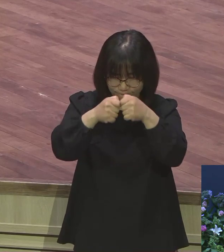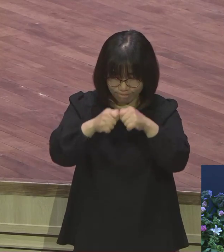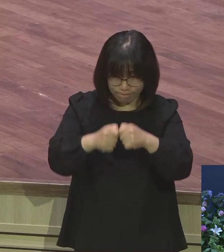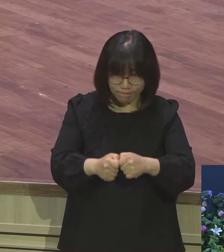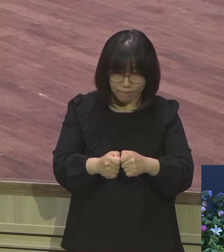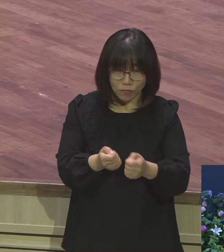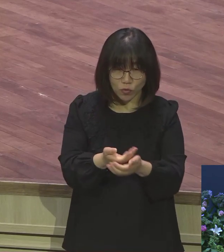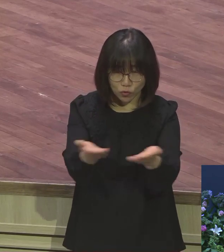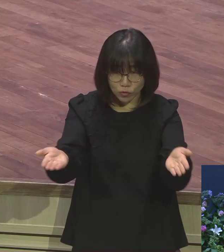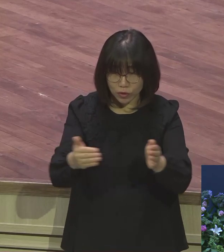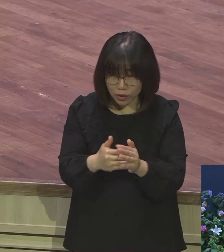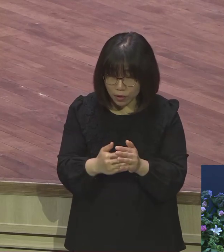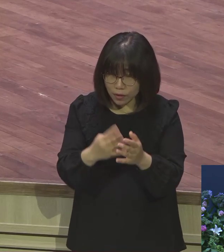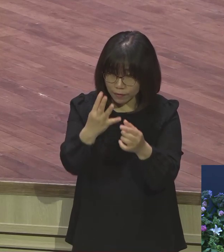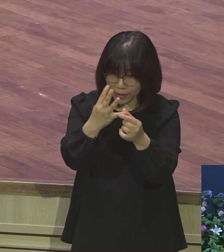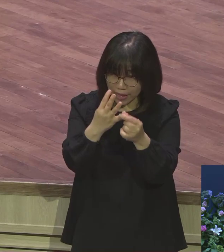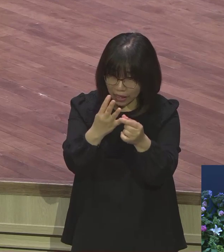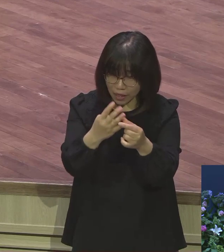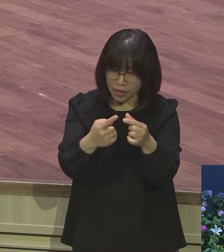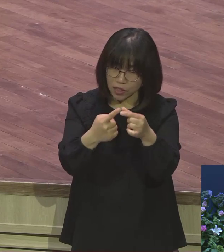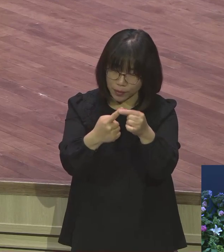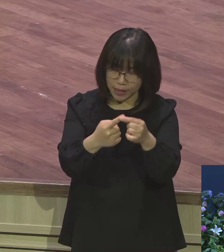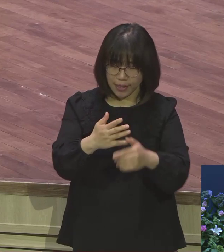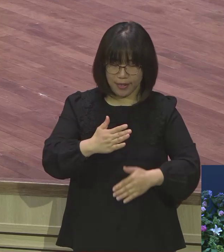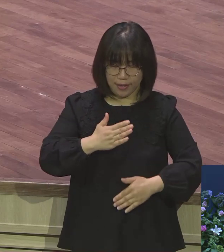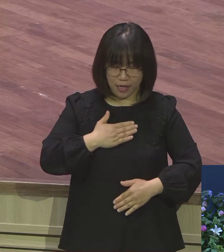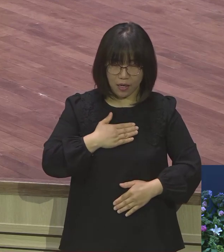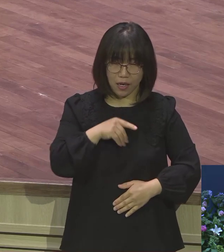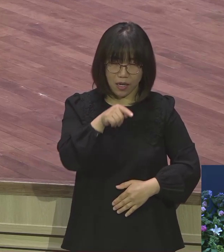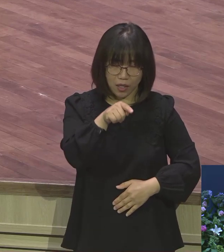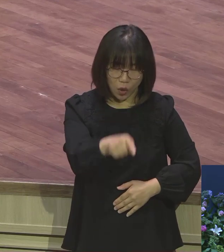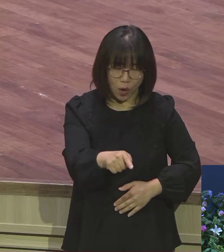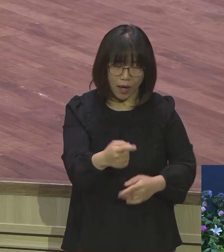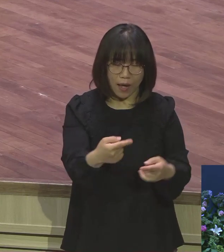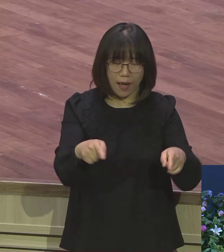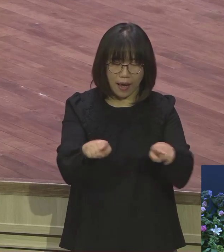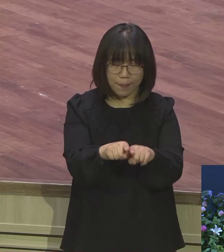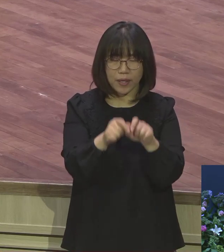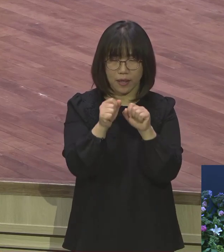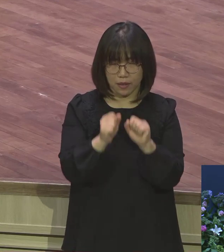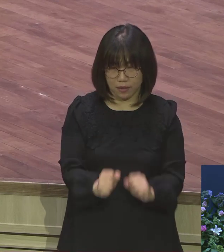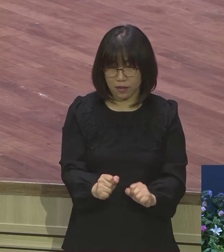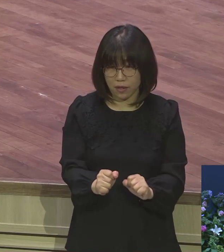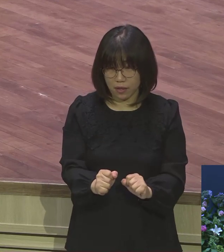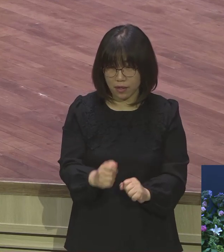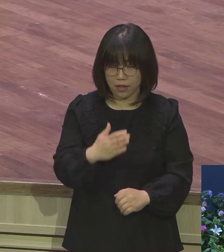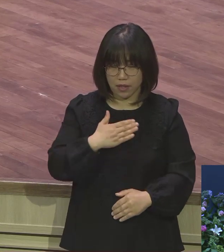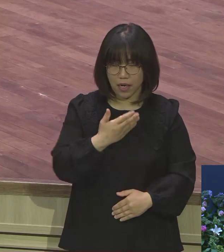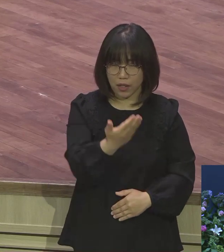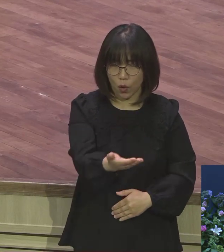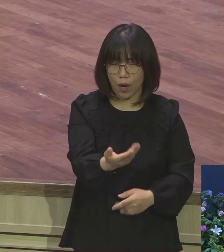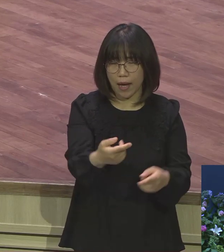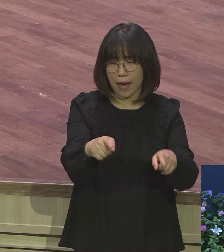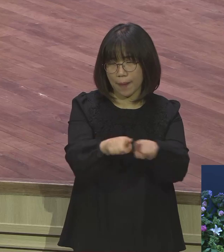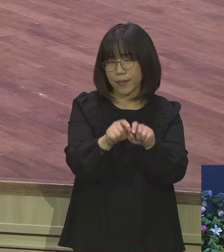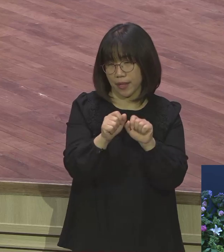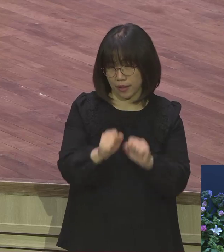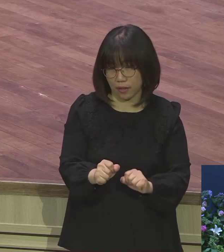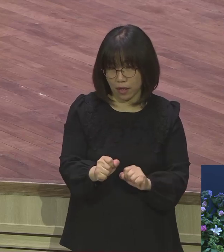뭡니까 내가 너와 함께할 것이다 약속이 내가 너와 함께할 것이다 꼭 여러분 잡으시기 바랍니다